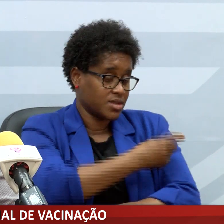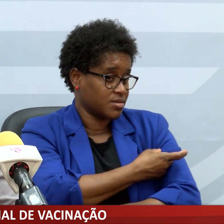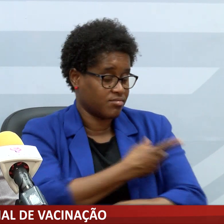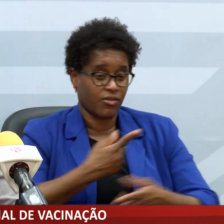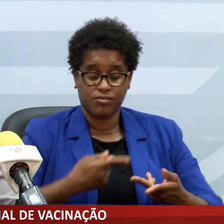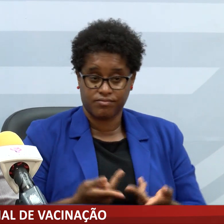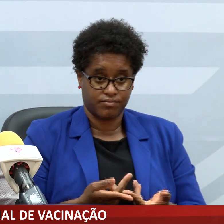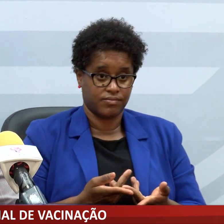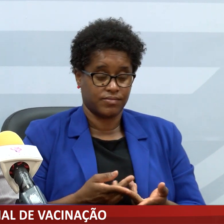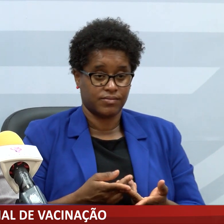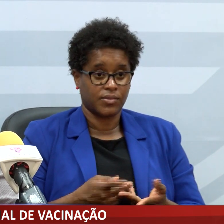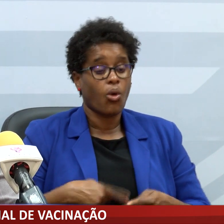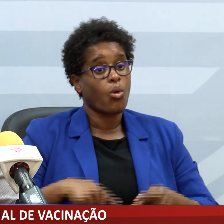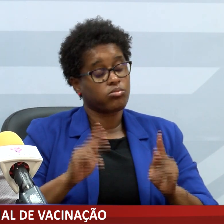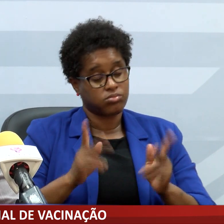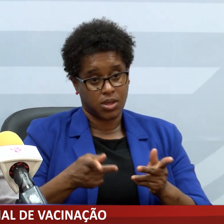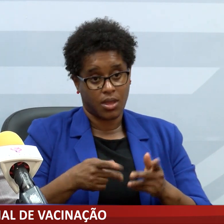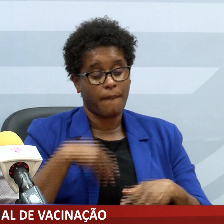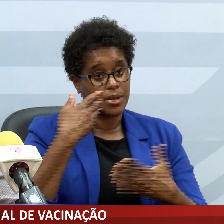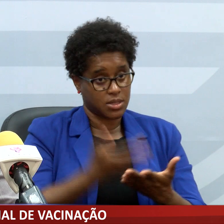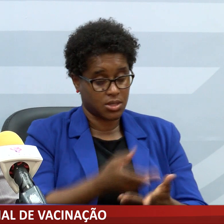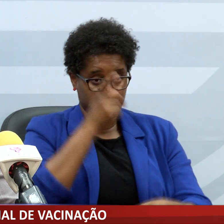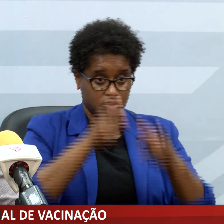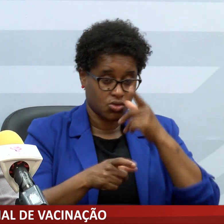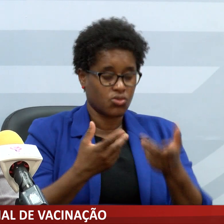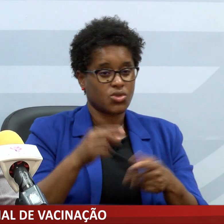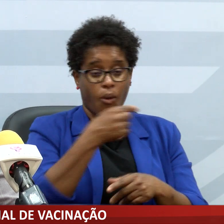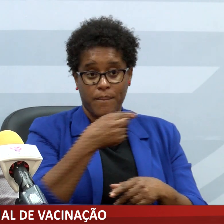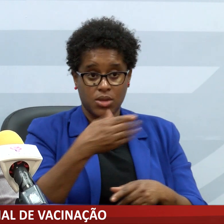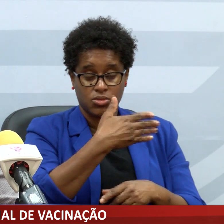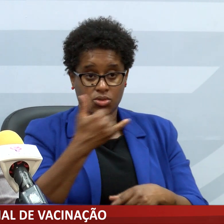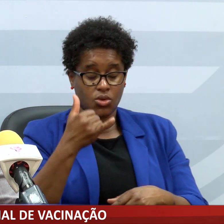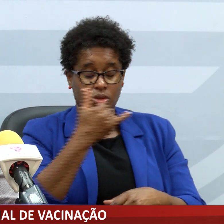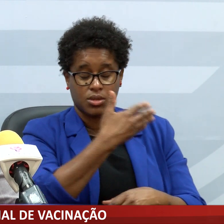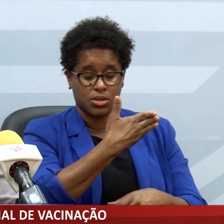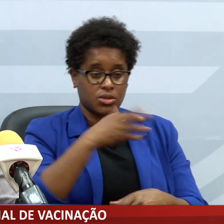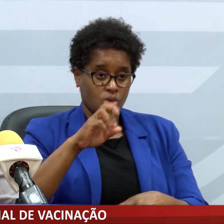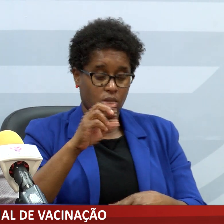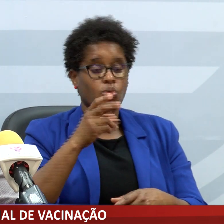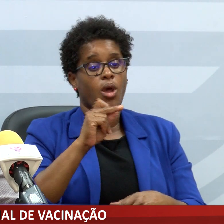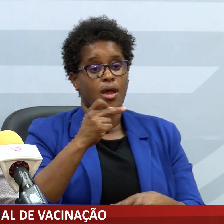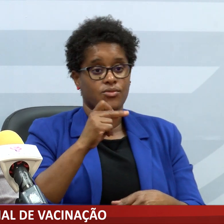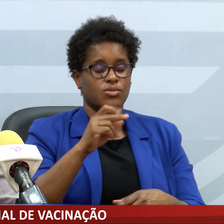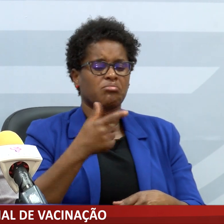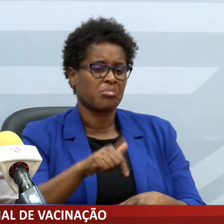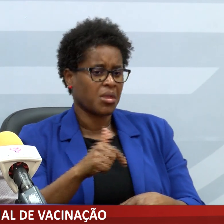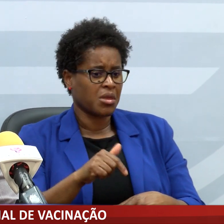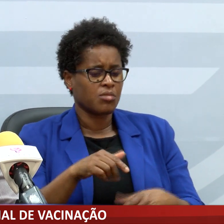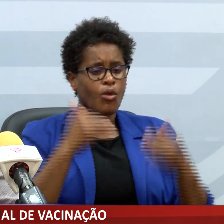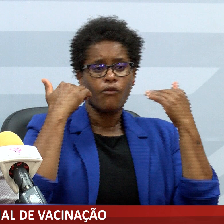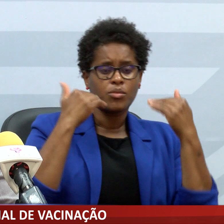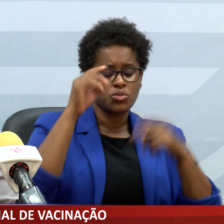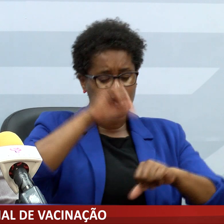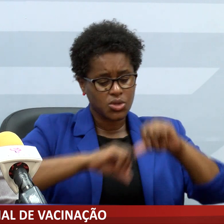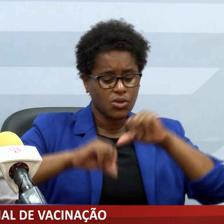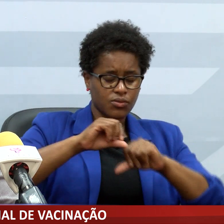autorizadas a sua aplicação em pessoas com menos de 18 anos, pelo menos não temos dados científicos